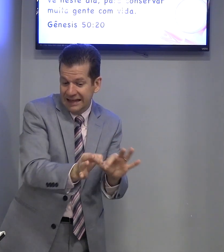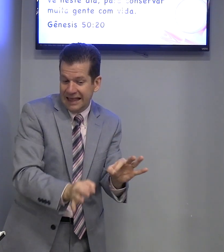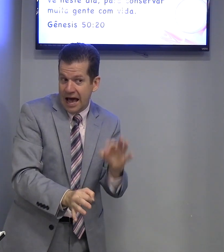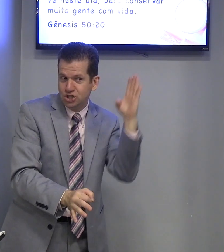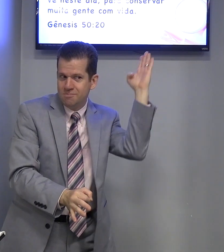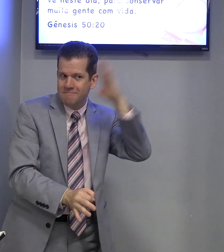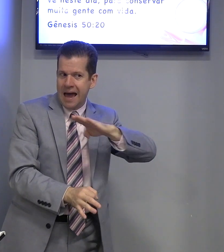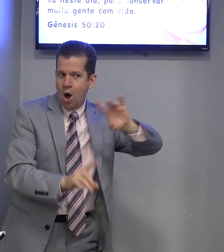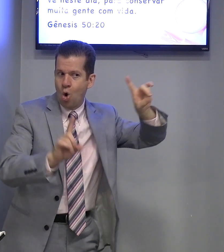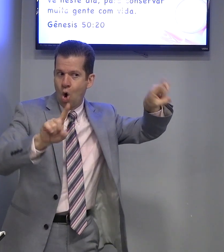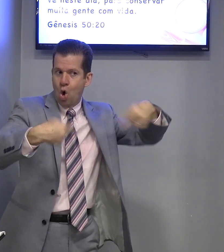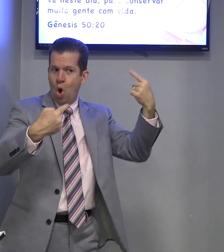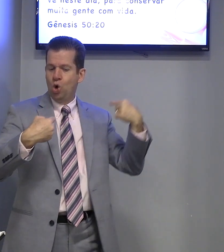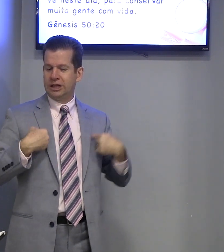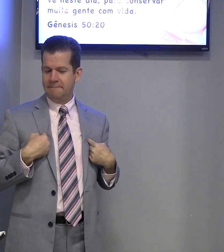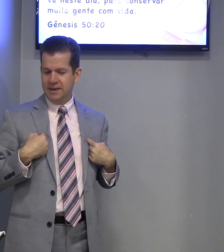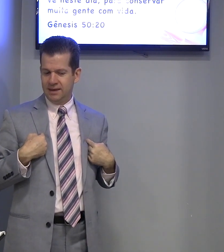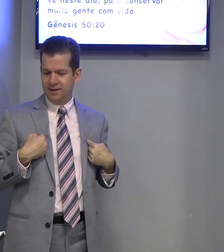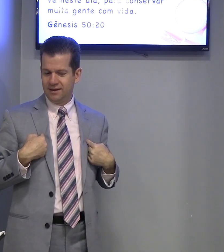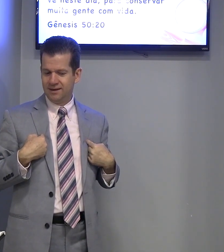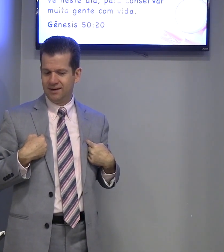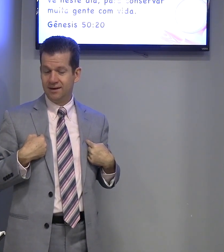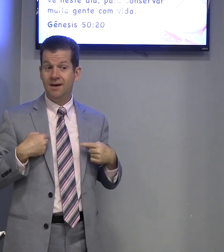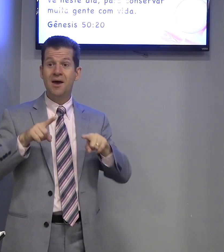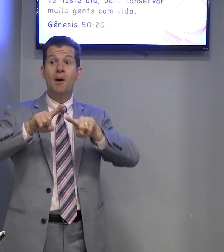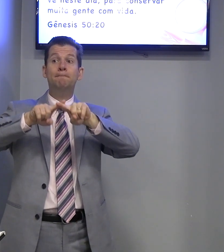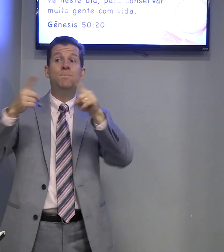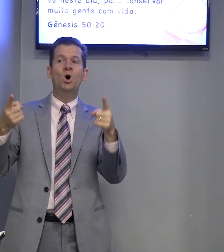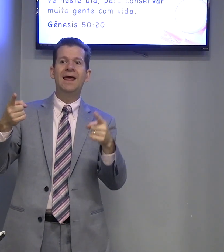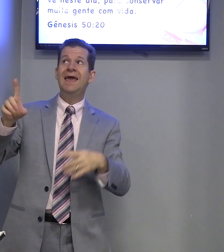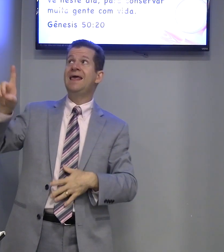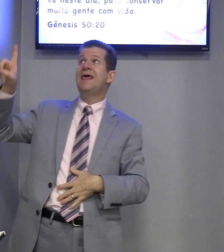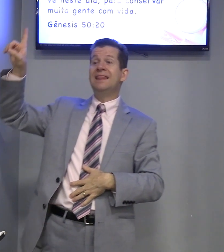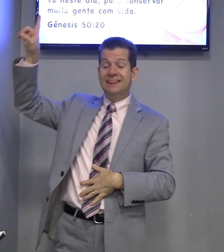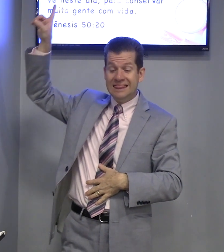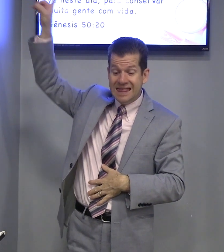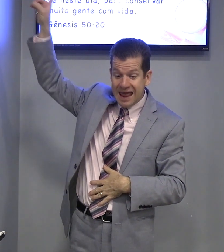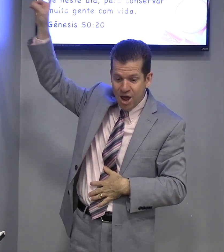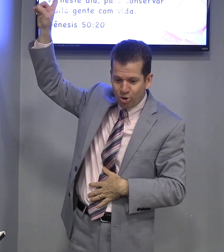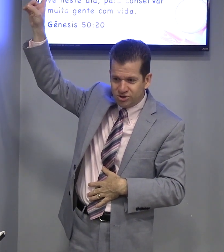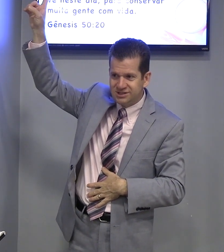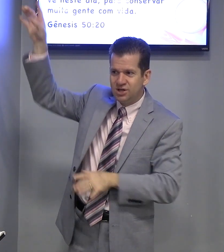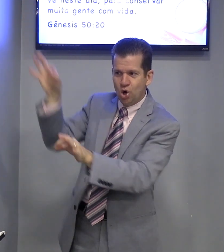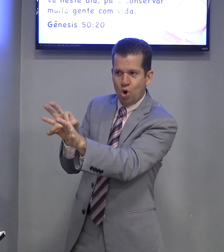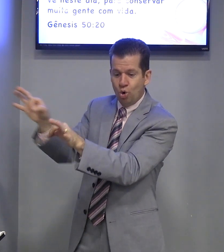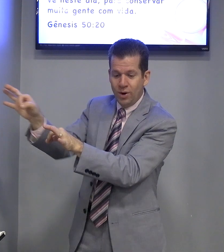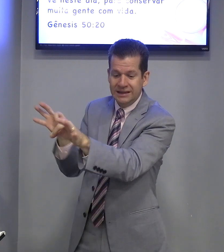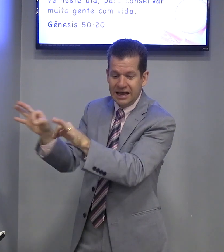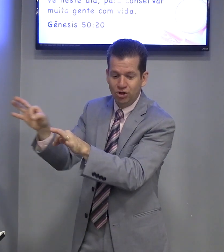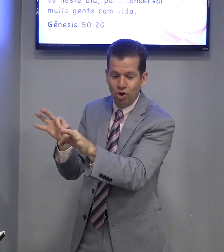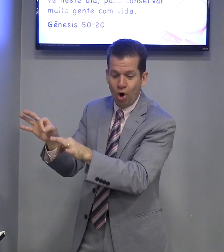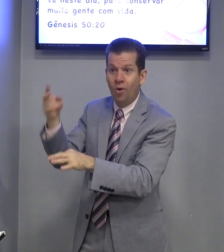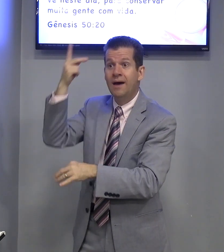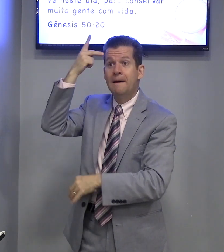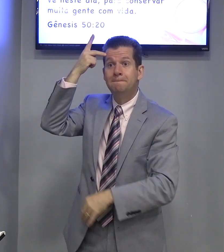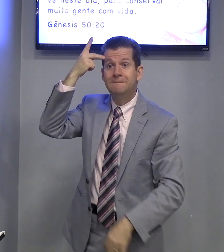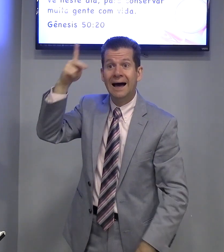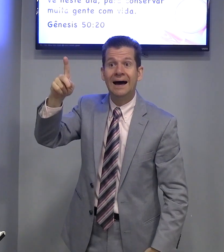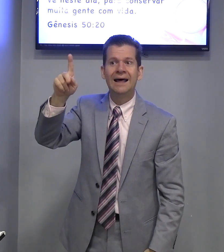foi para o bem da sua vida. Porém, Deus o intentou para